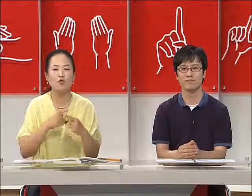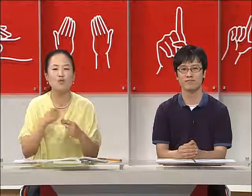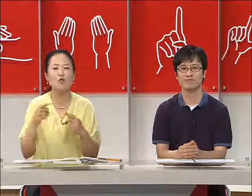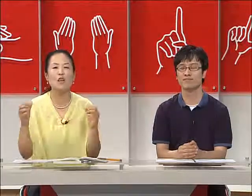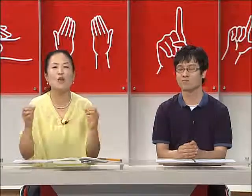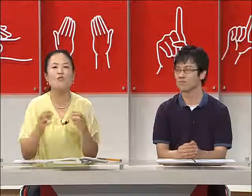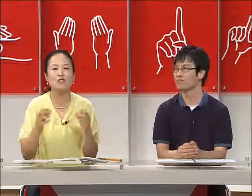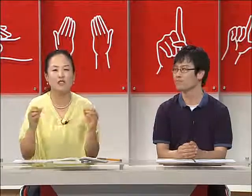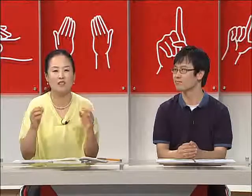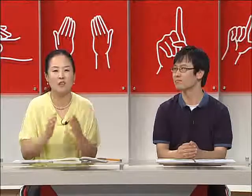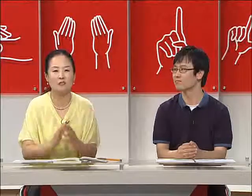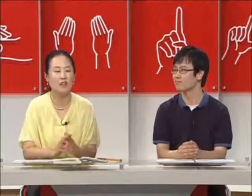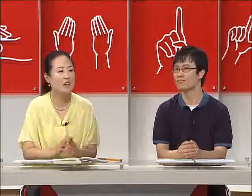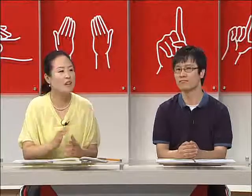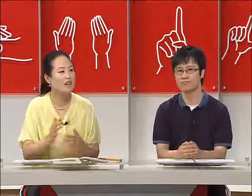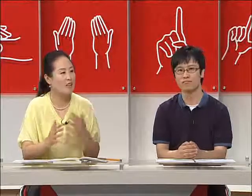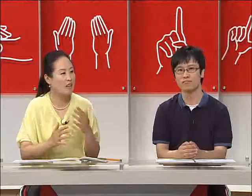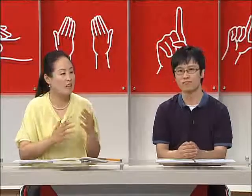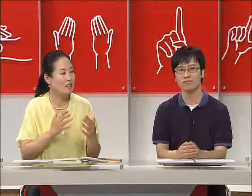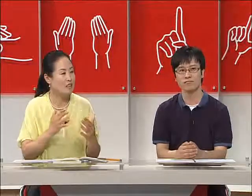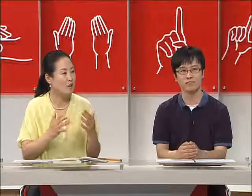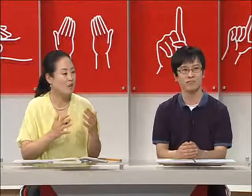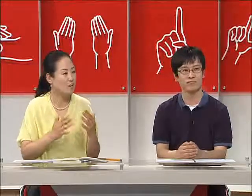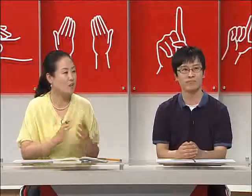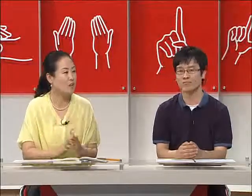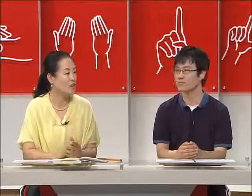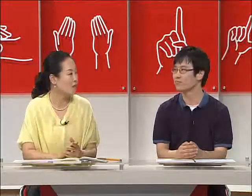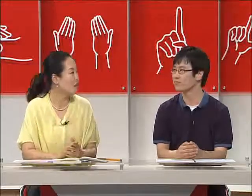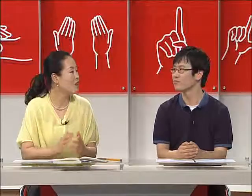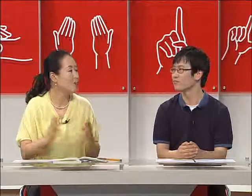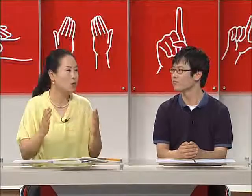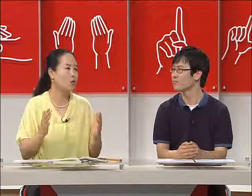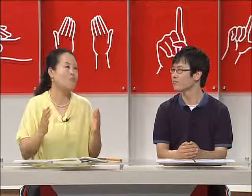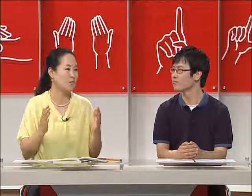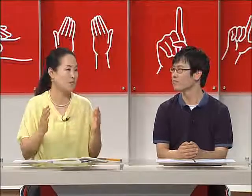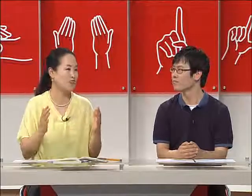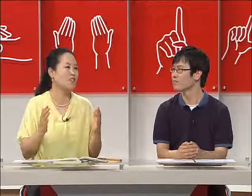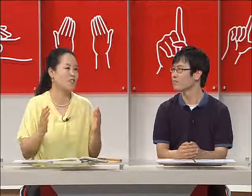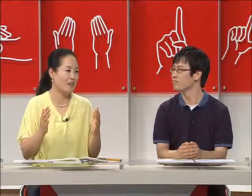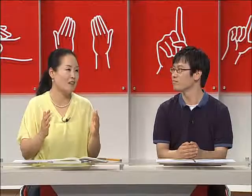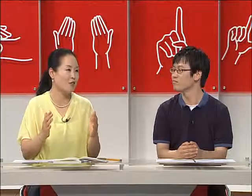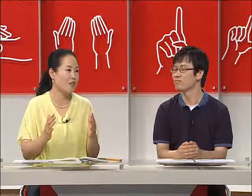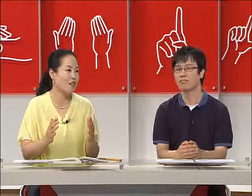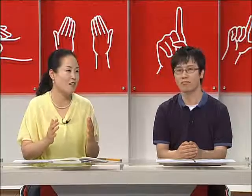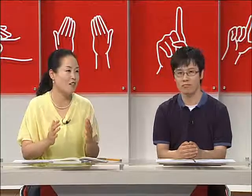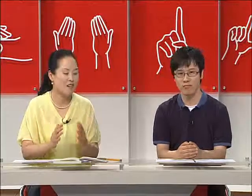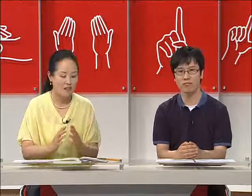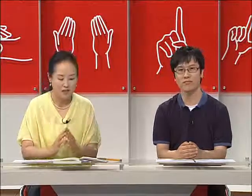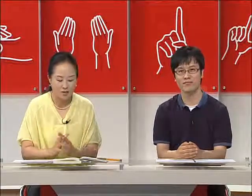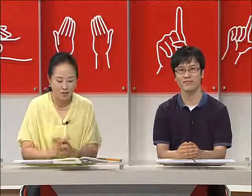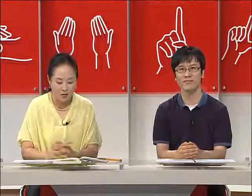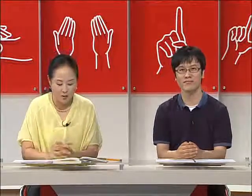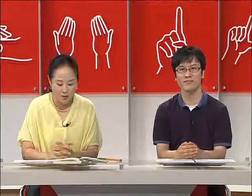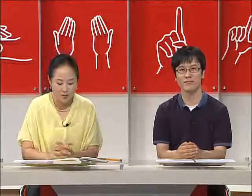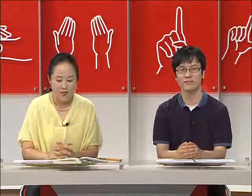충분히 대화할 수 있었기 때문에 같이 생활하는 농인들이 어떤 소통의 장벽을 느끼지 않았다고 해요. 그래서 저희도